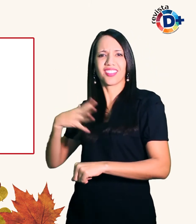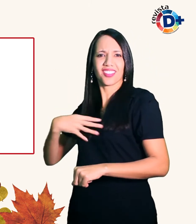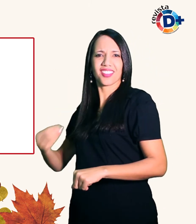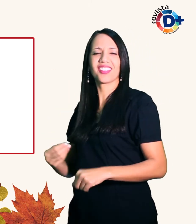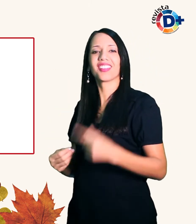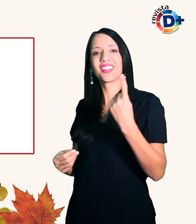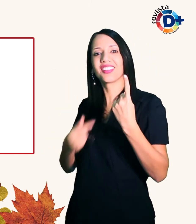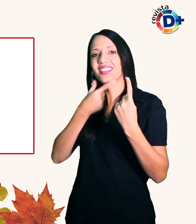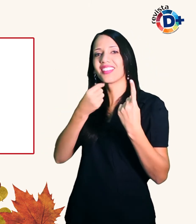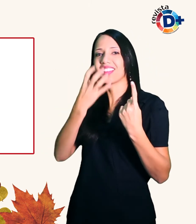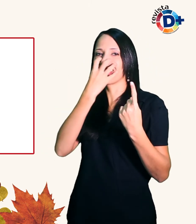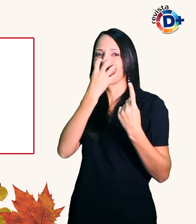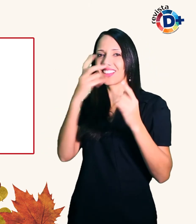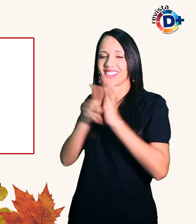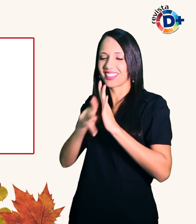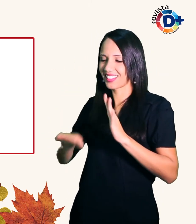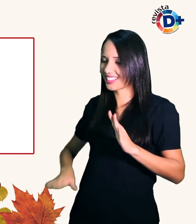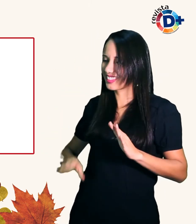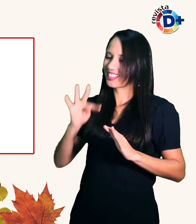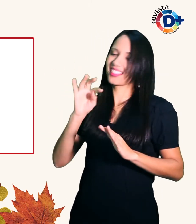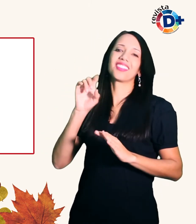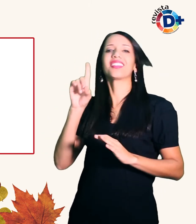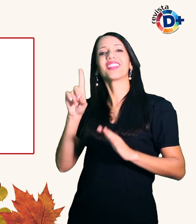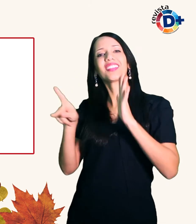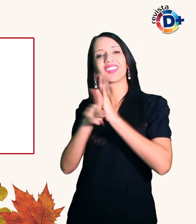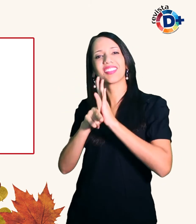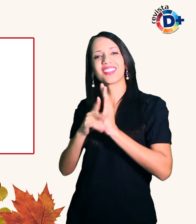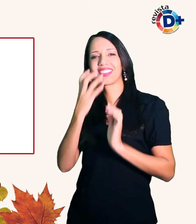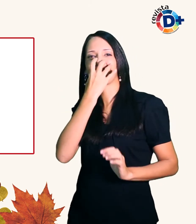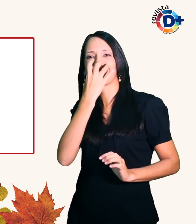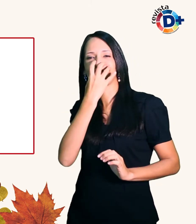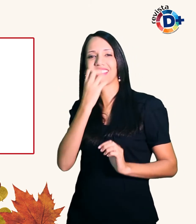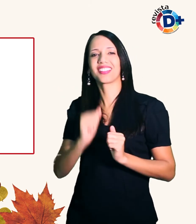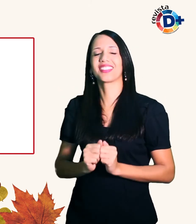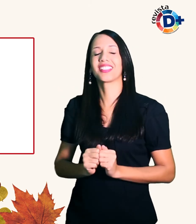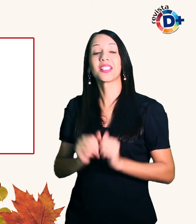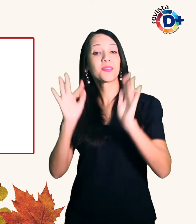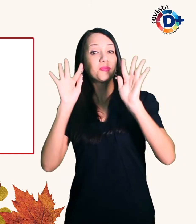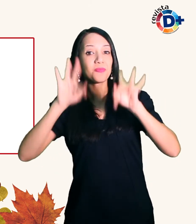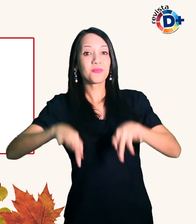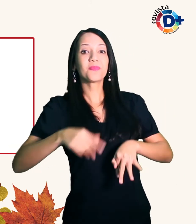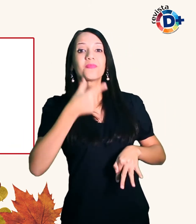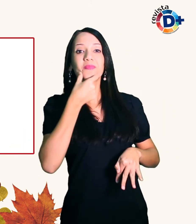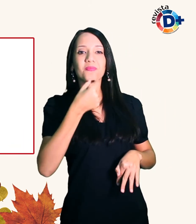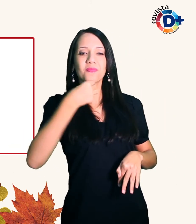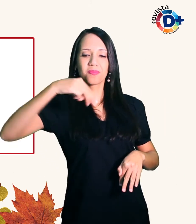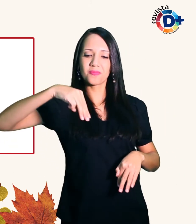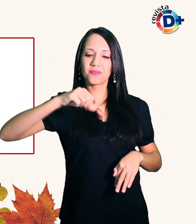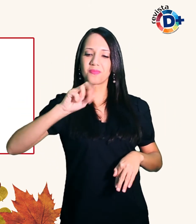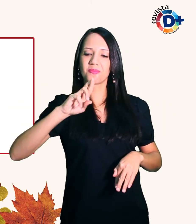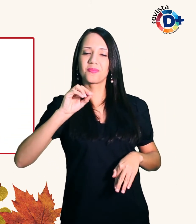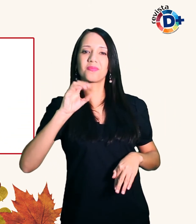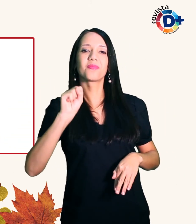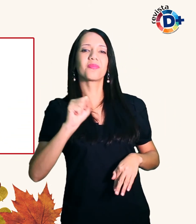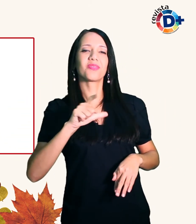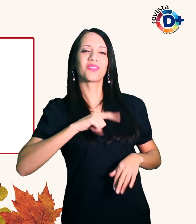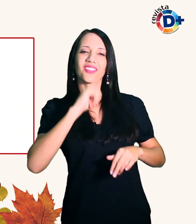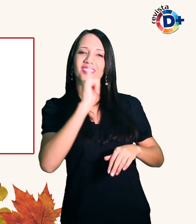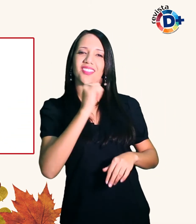Nosso cão labrador Para finalizar Marcos conta qual foi o posicionamento que tomou diante da